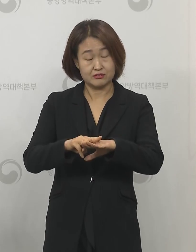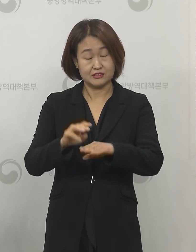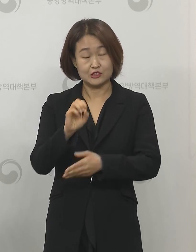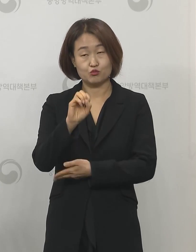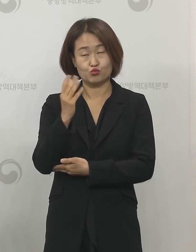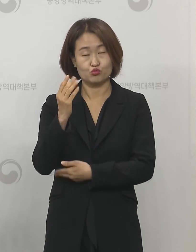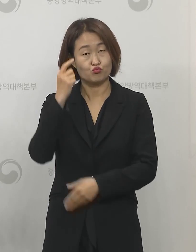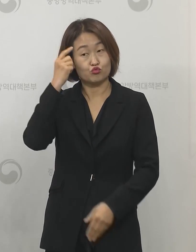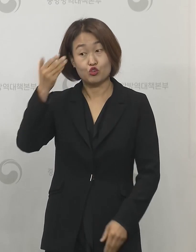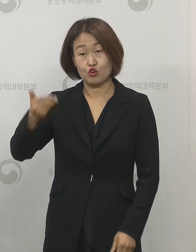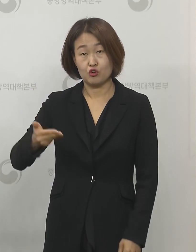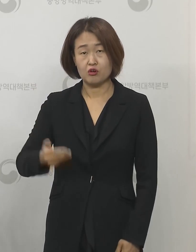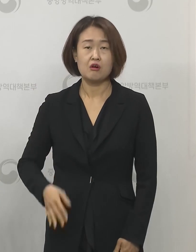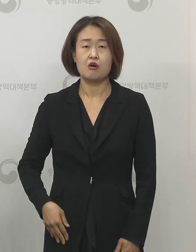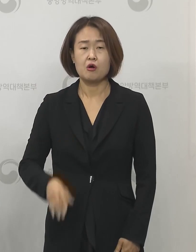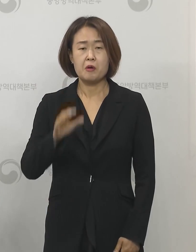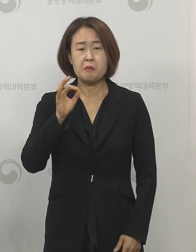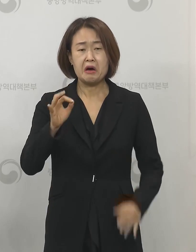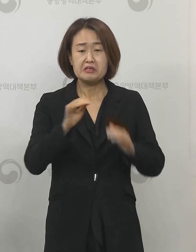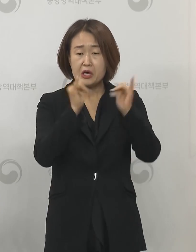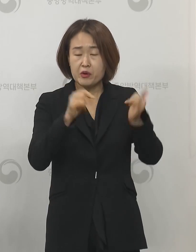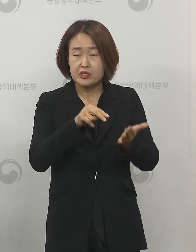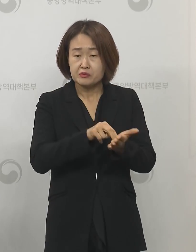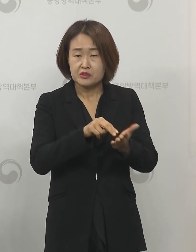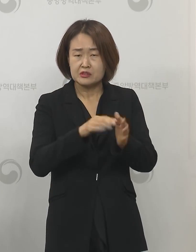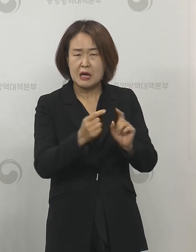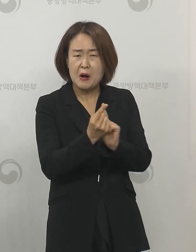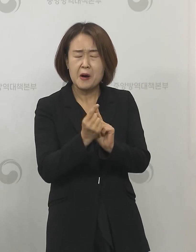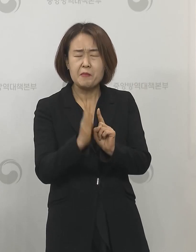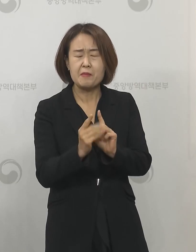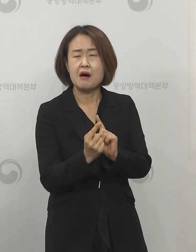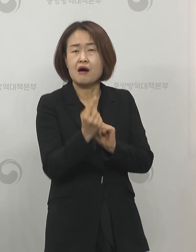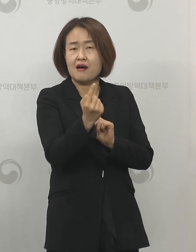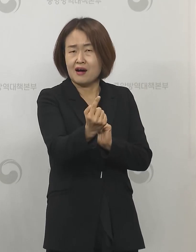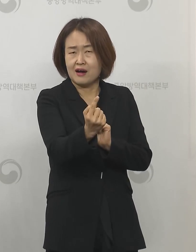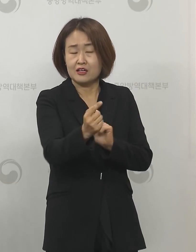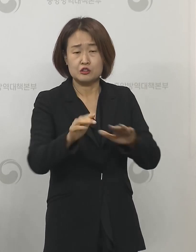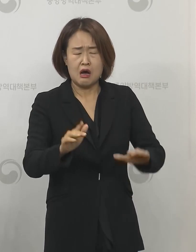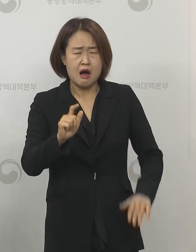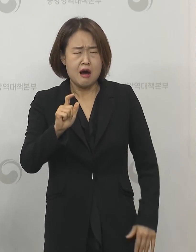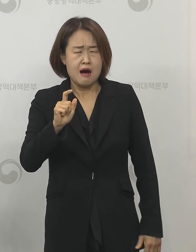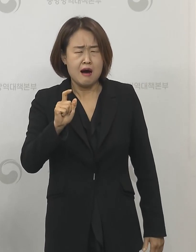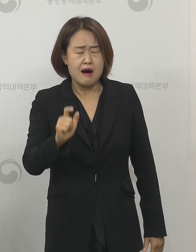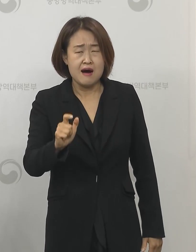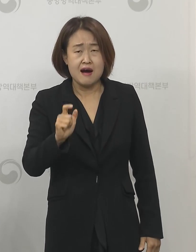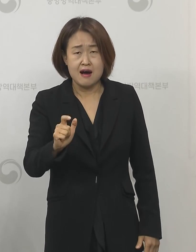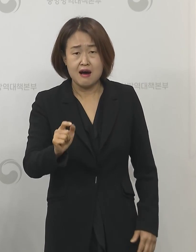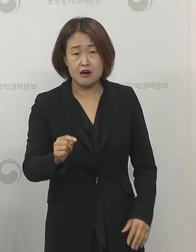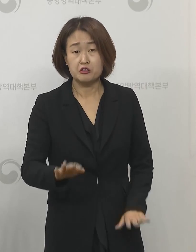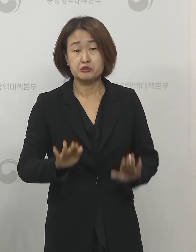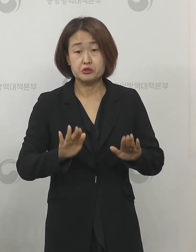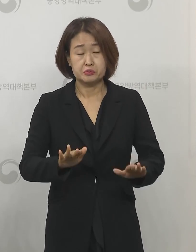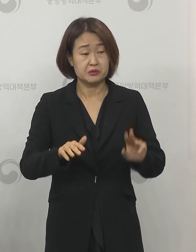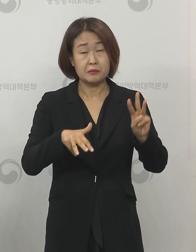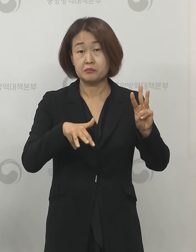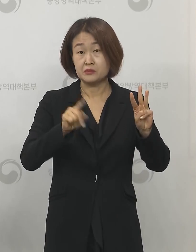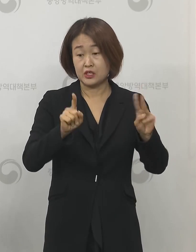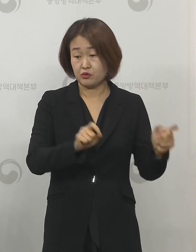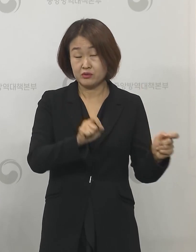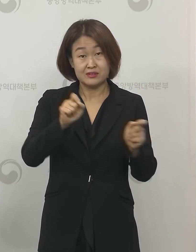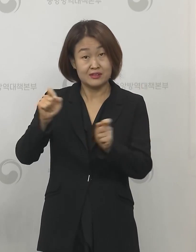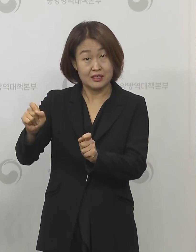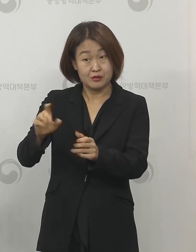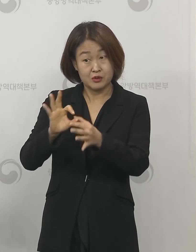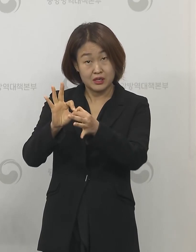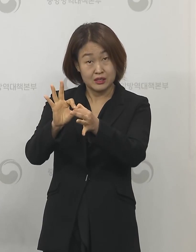질문입니다 사회적 거리 두기와 관련된 내용입니다 고강도 사회적 거리 두기 3차 연장과 관련해